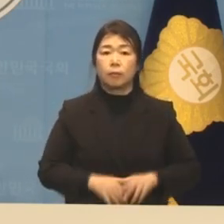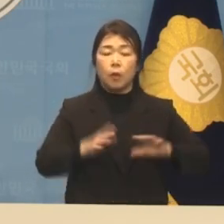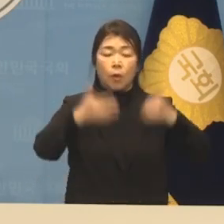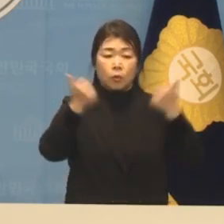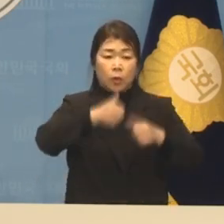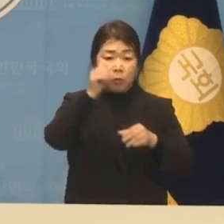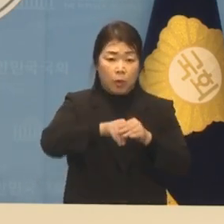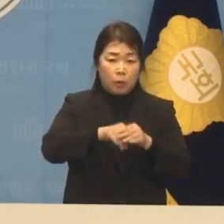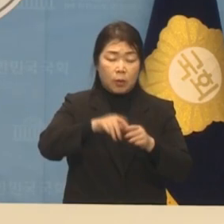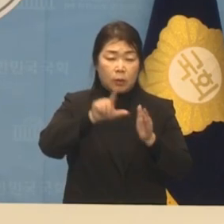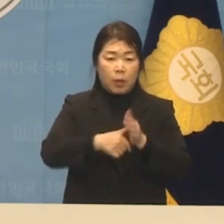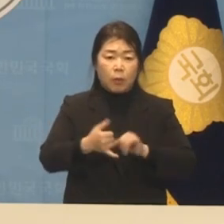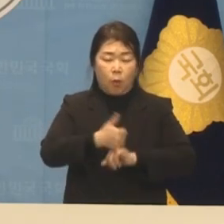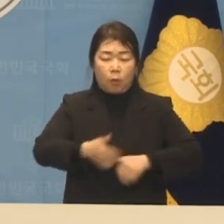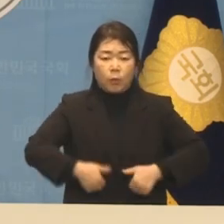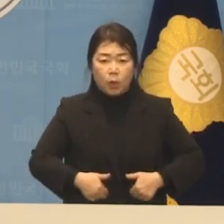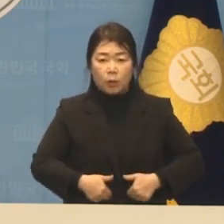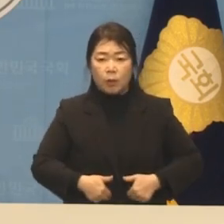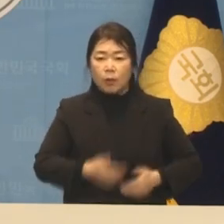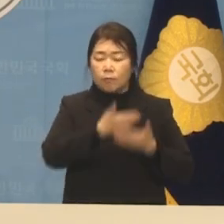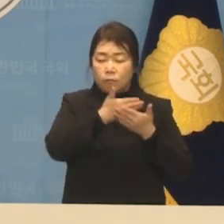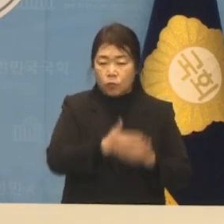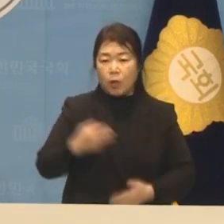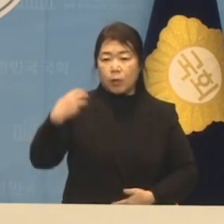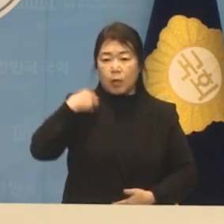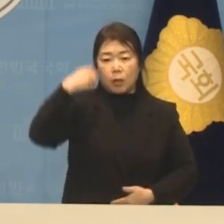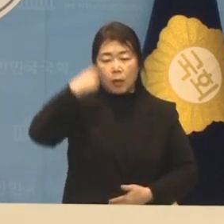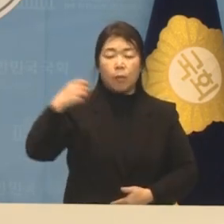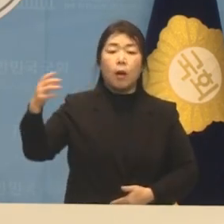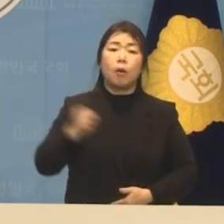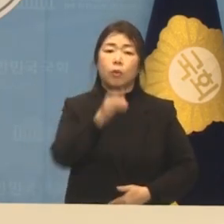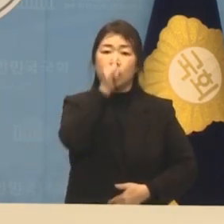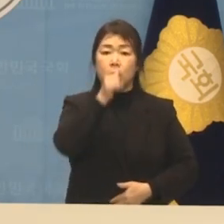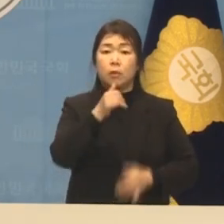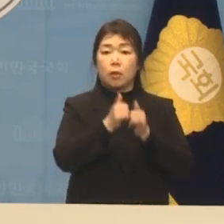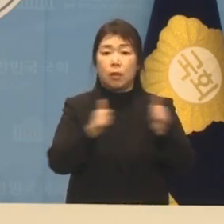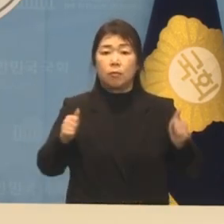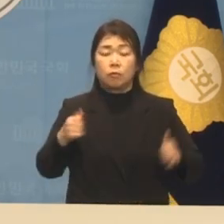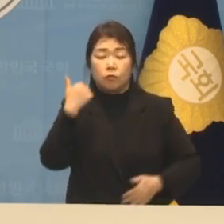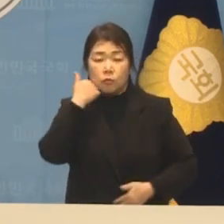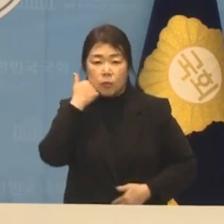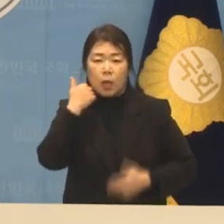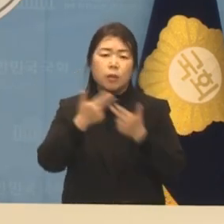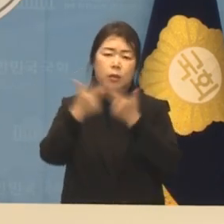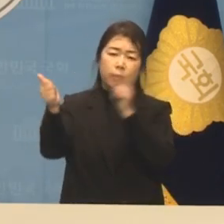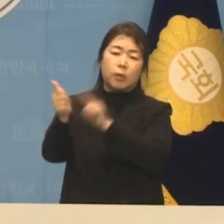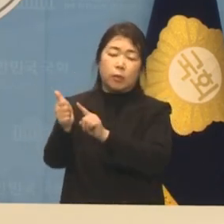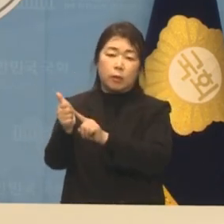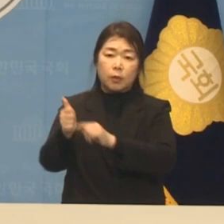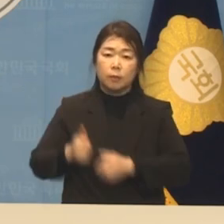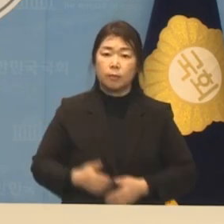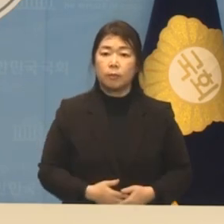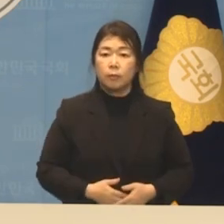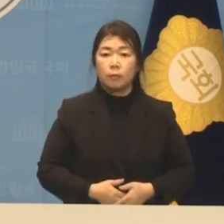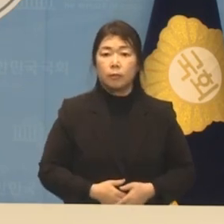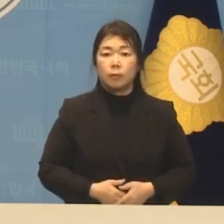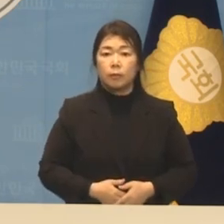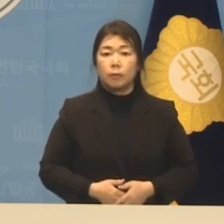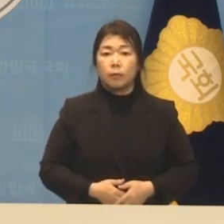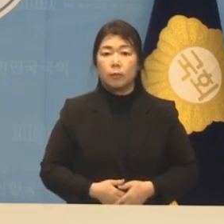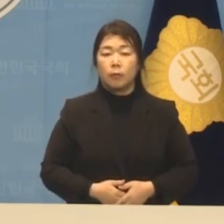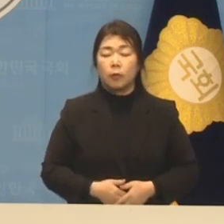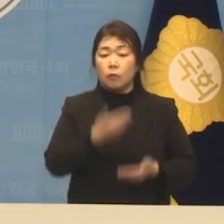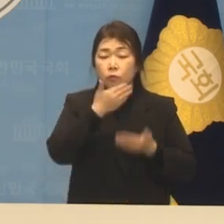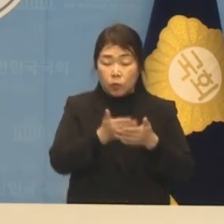절체절명에 막중한 책임감을 채연하고 있는 사람은 바로 이재명 대표이십니다. 이재명 대표의